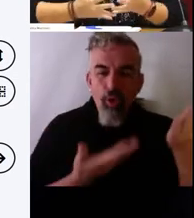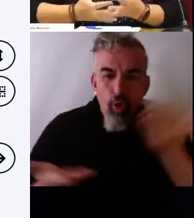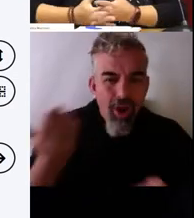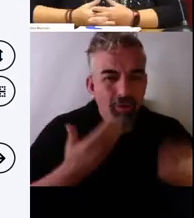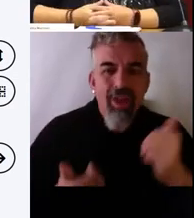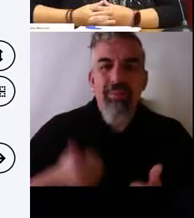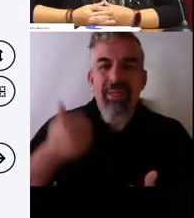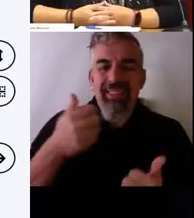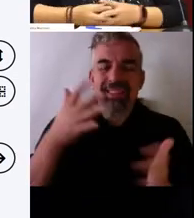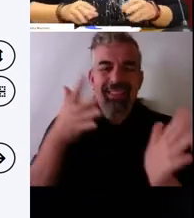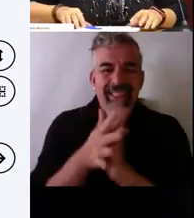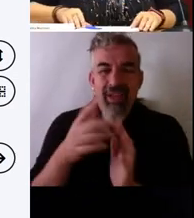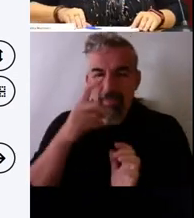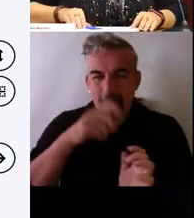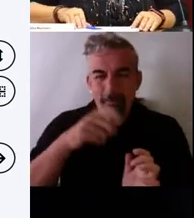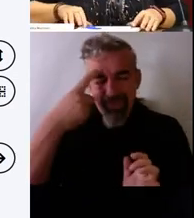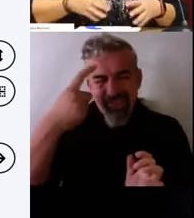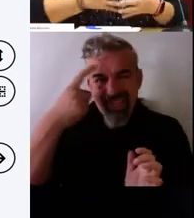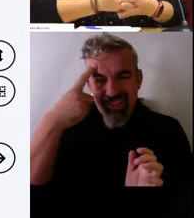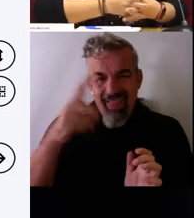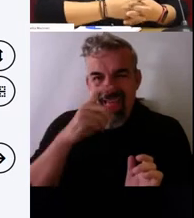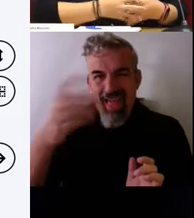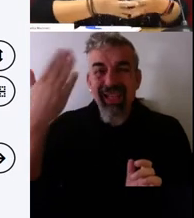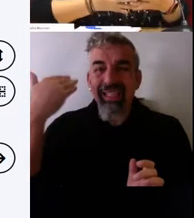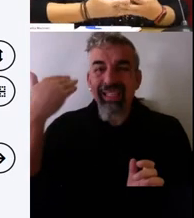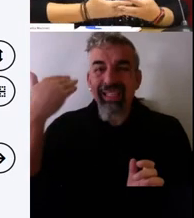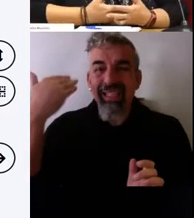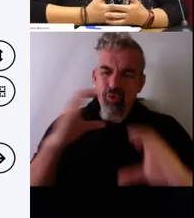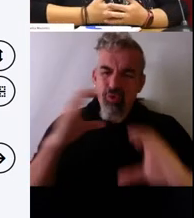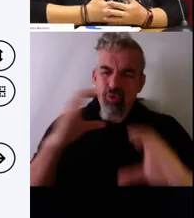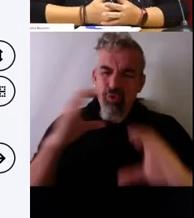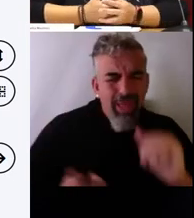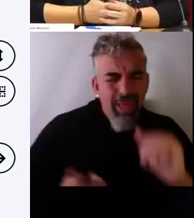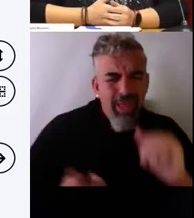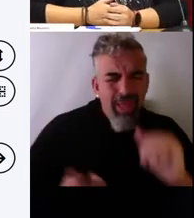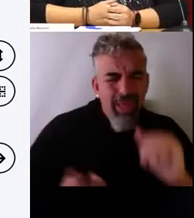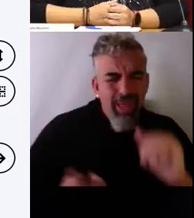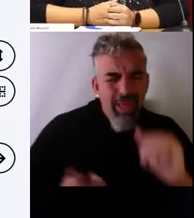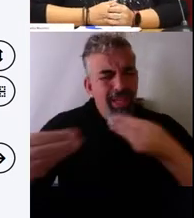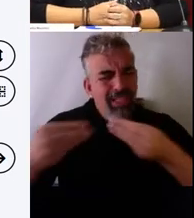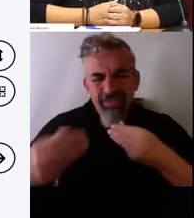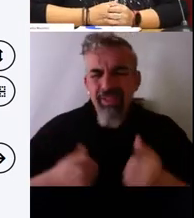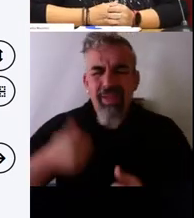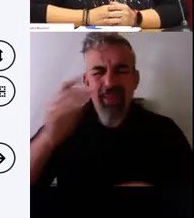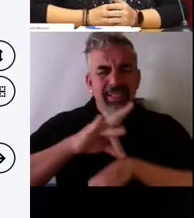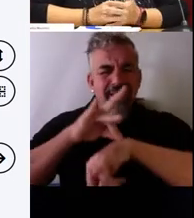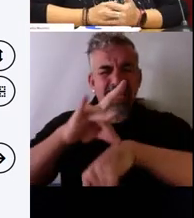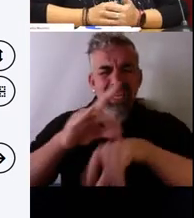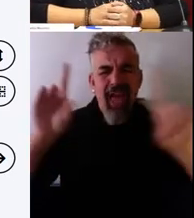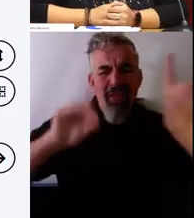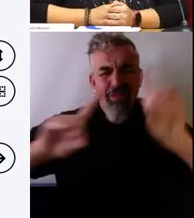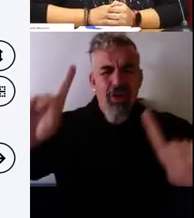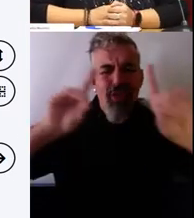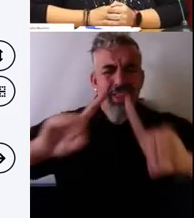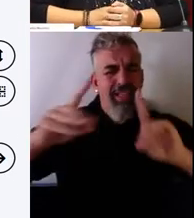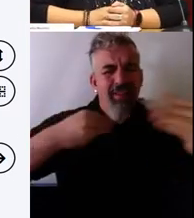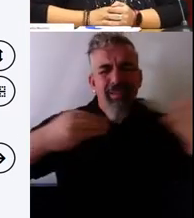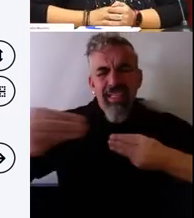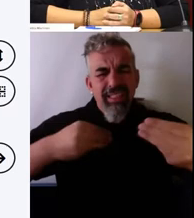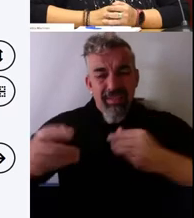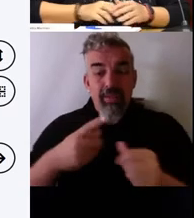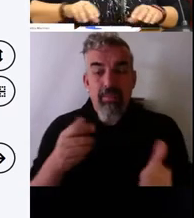que haya mucha más comunicación y que se pueda desflexibilizar esa guía. Los exámenes,